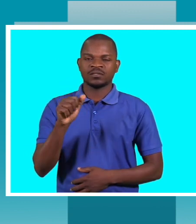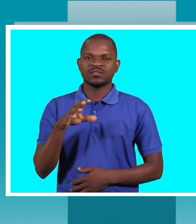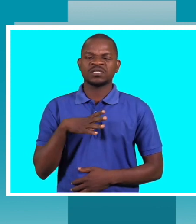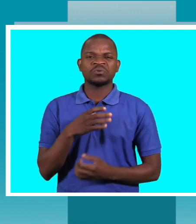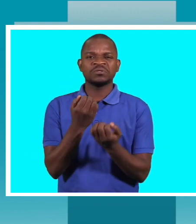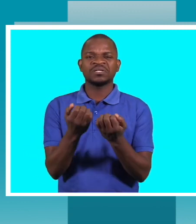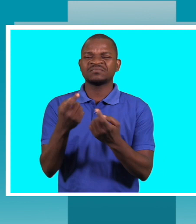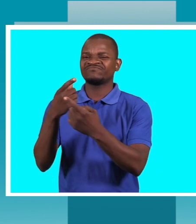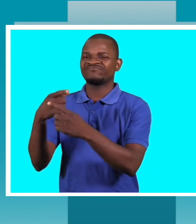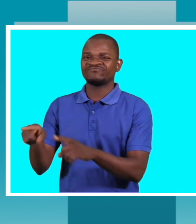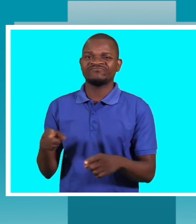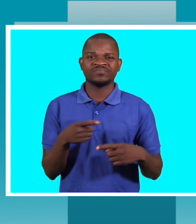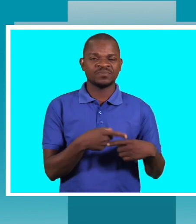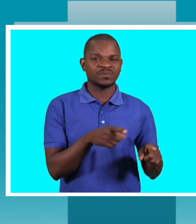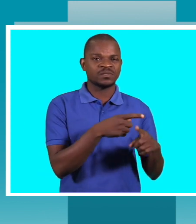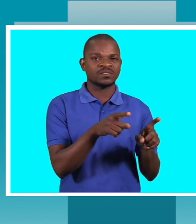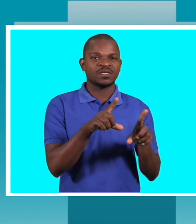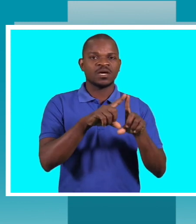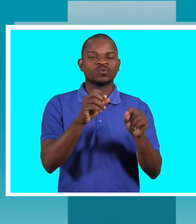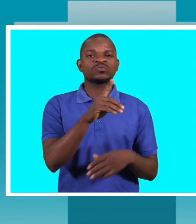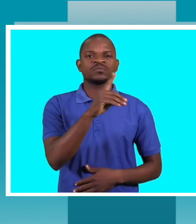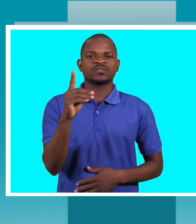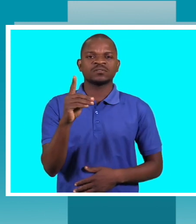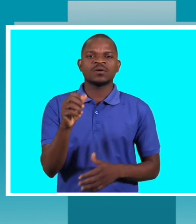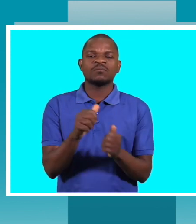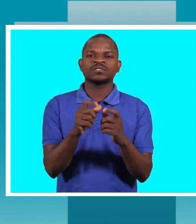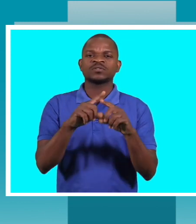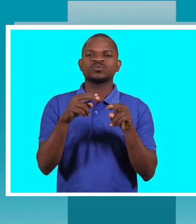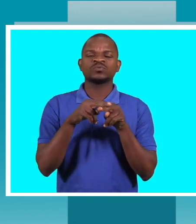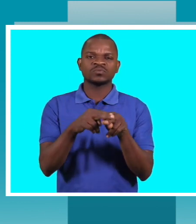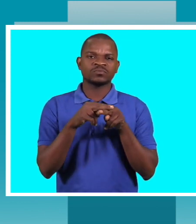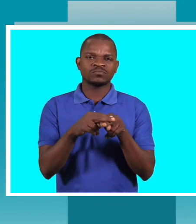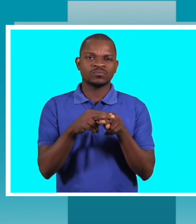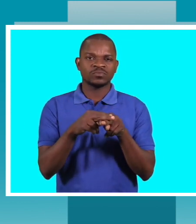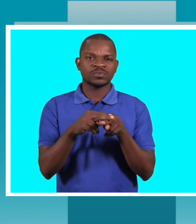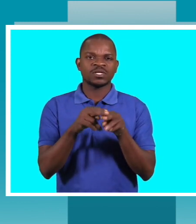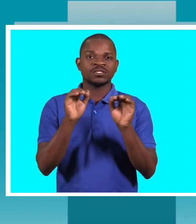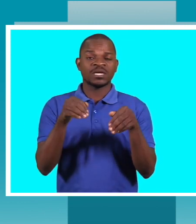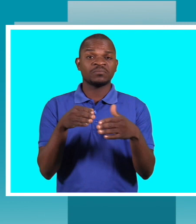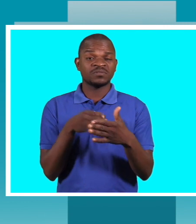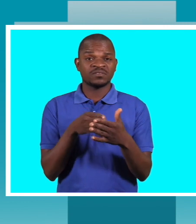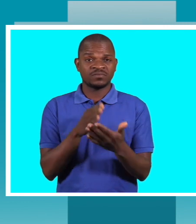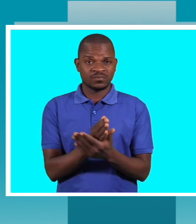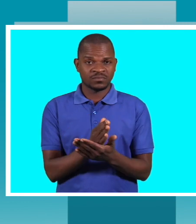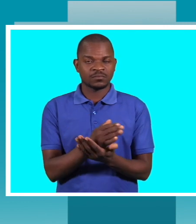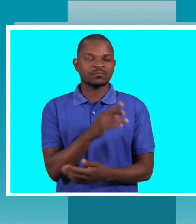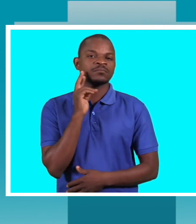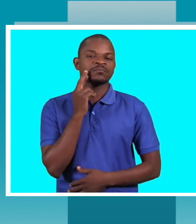em relação ao transporte, também é um desafio para a vossa associação. É um desafio muito